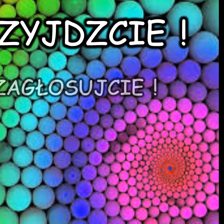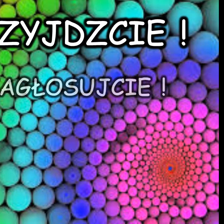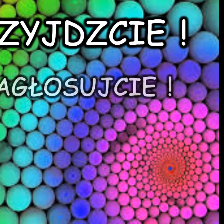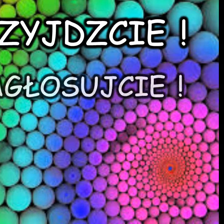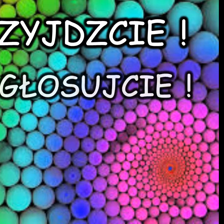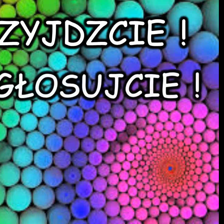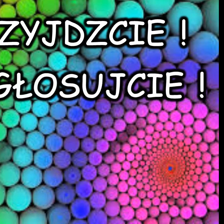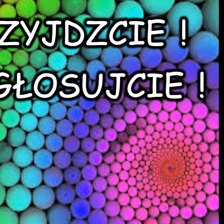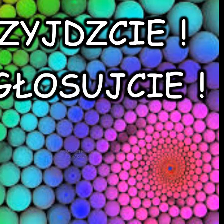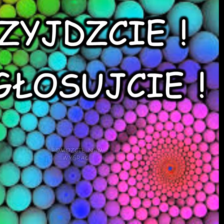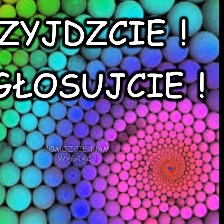Dziękuje.